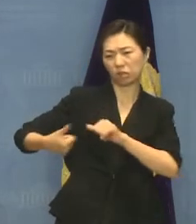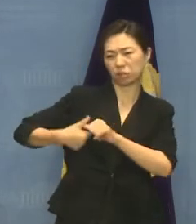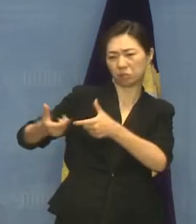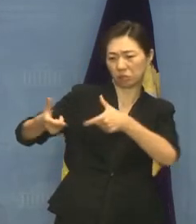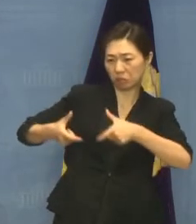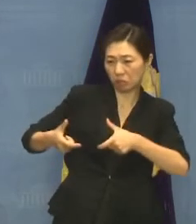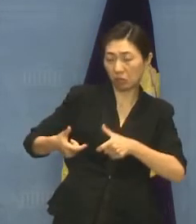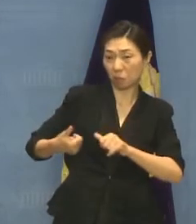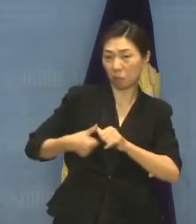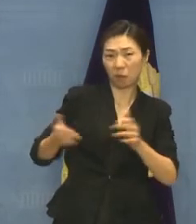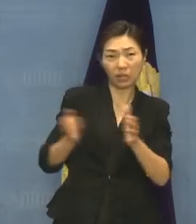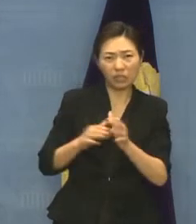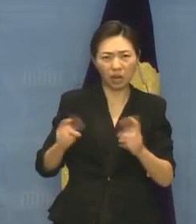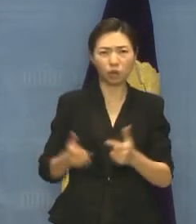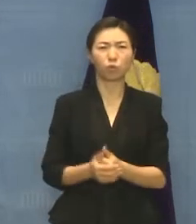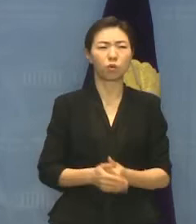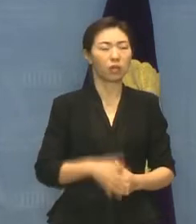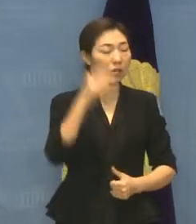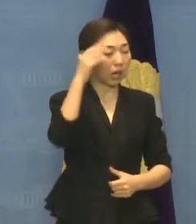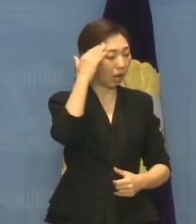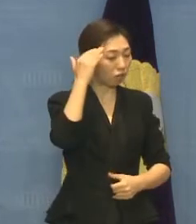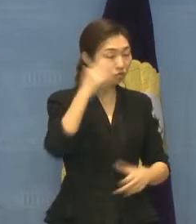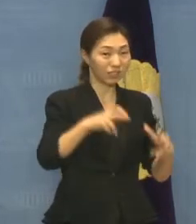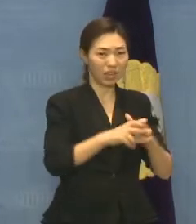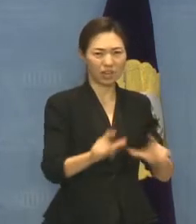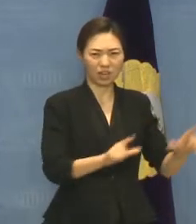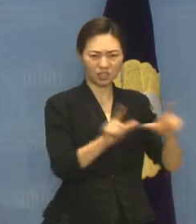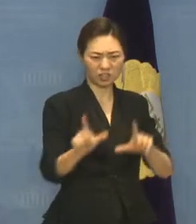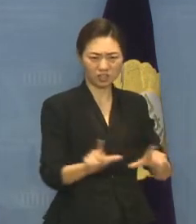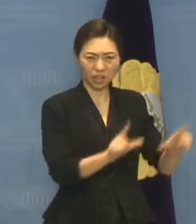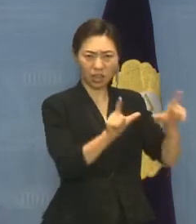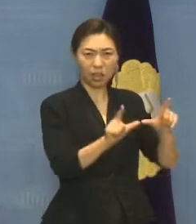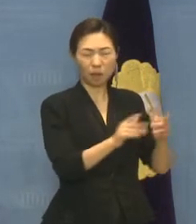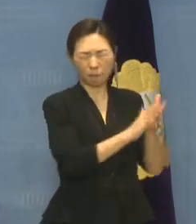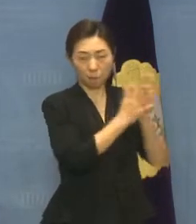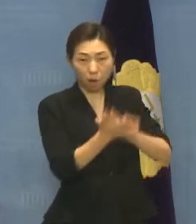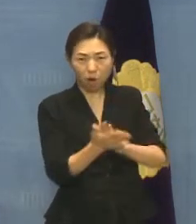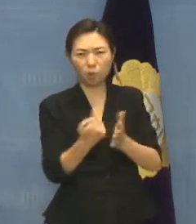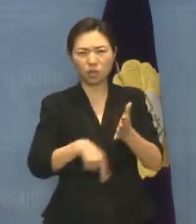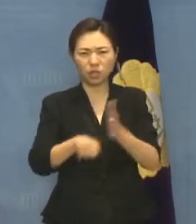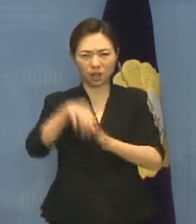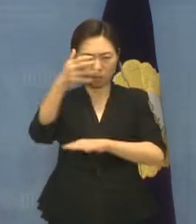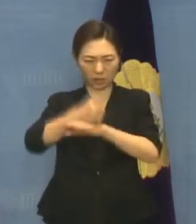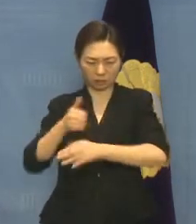삶에 반영될 수 있도록 저희는 끝까지 투쟁하겠습니다. 감사합니다.